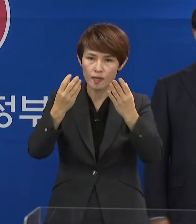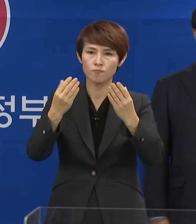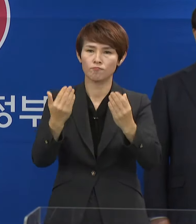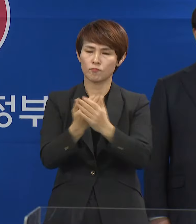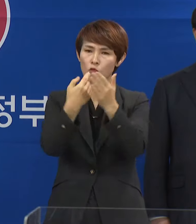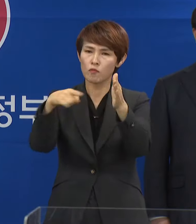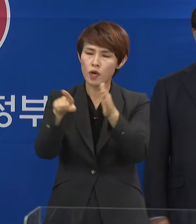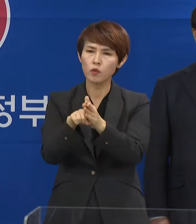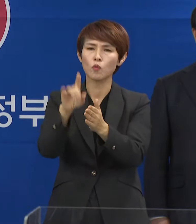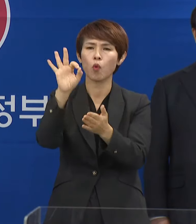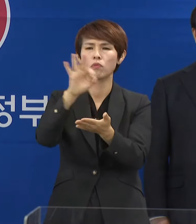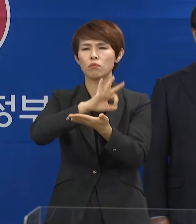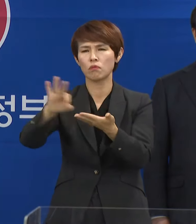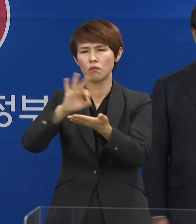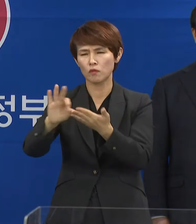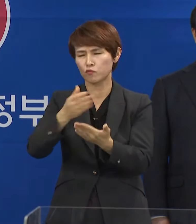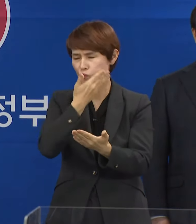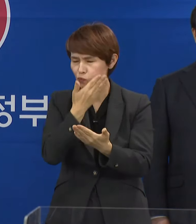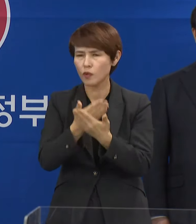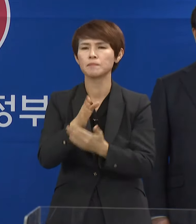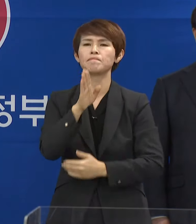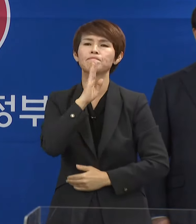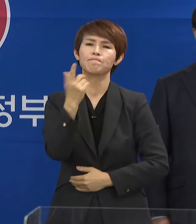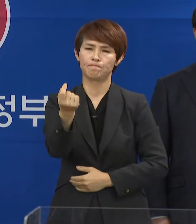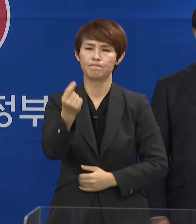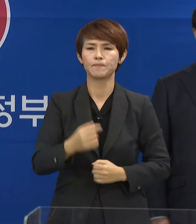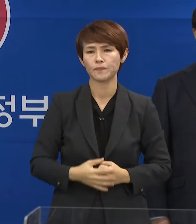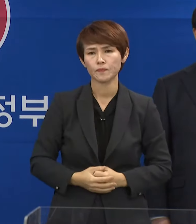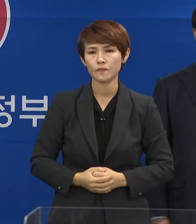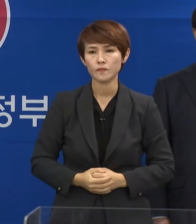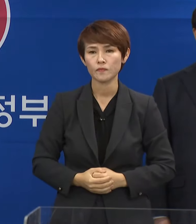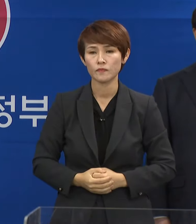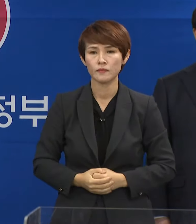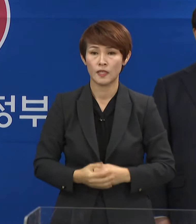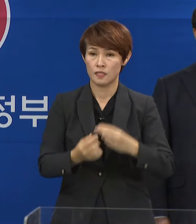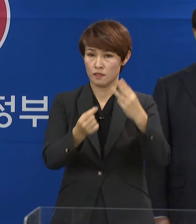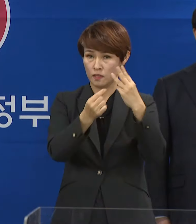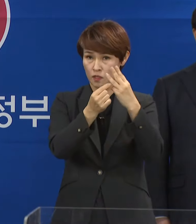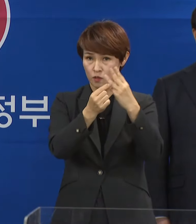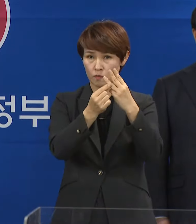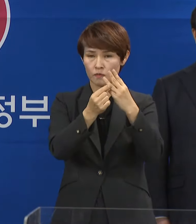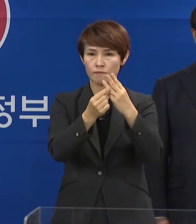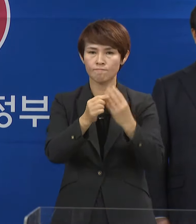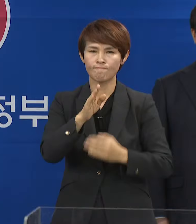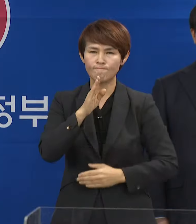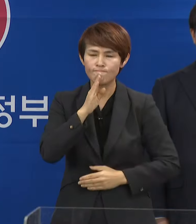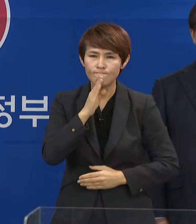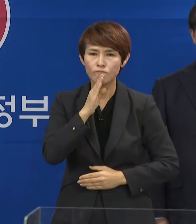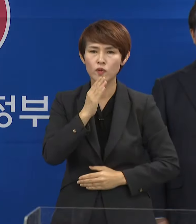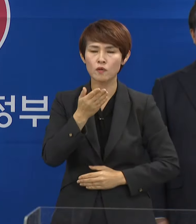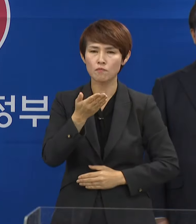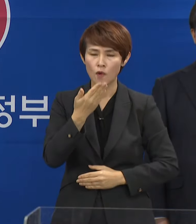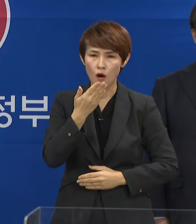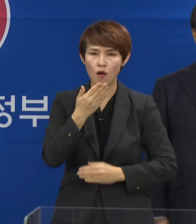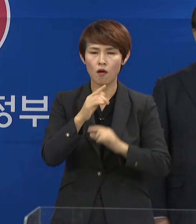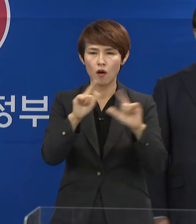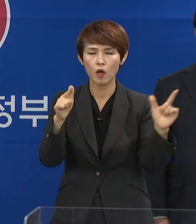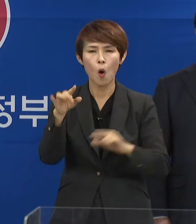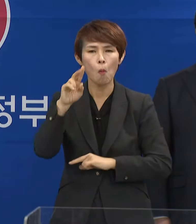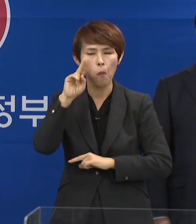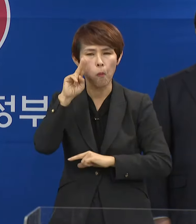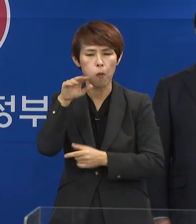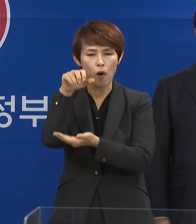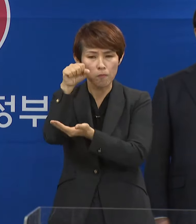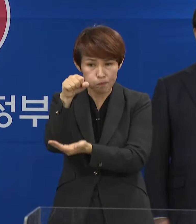산업으로 육성하는 방향으로 사용되어야 합니다. 셋째, 진정한 식량 안보 강화에